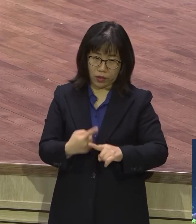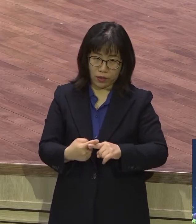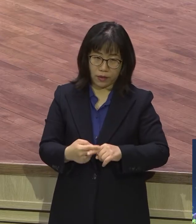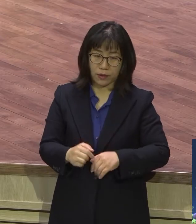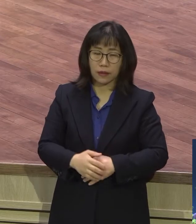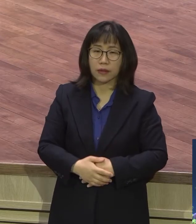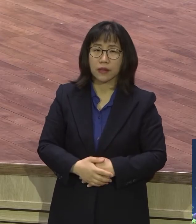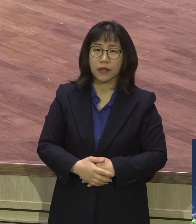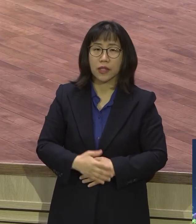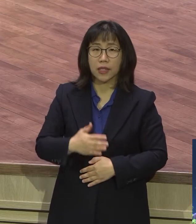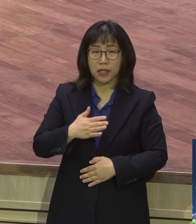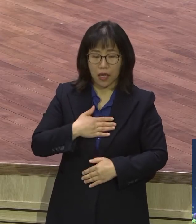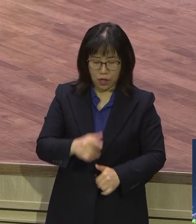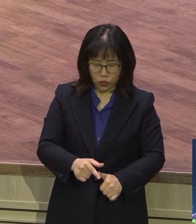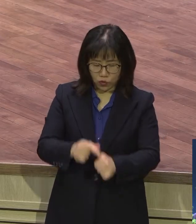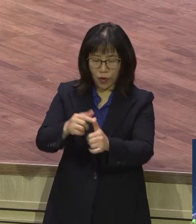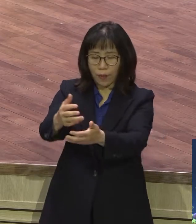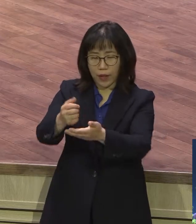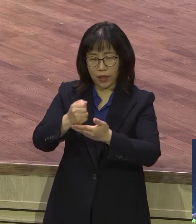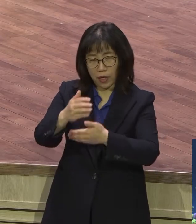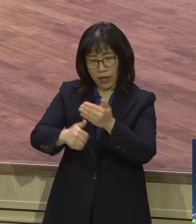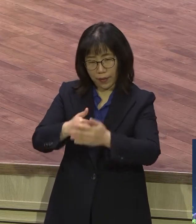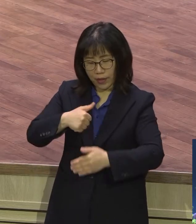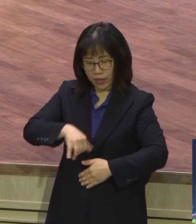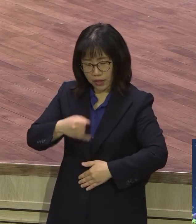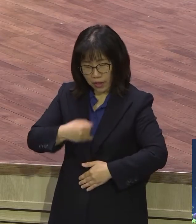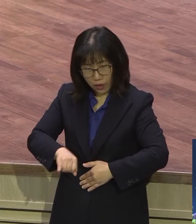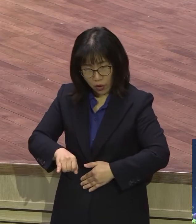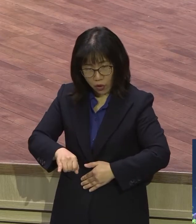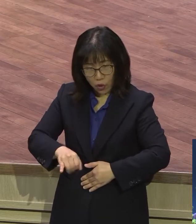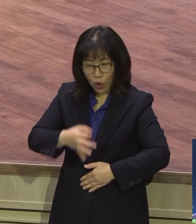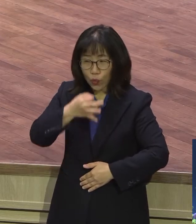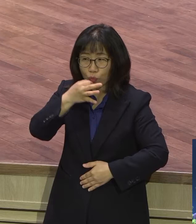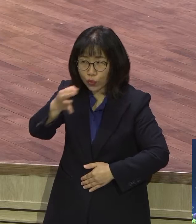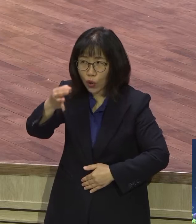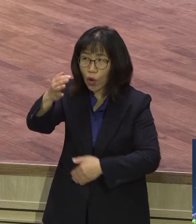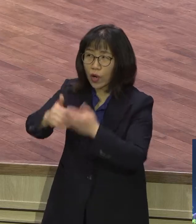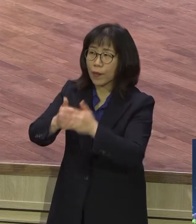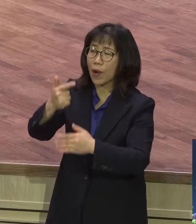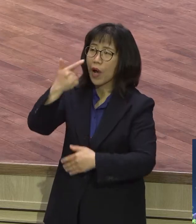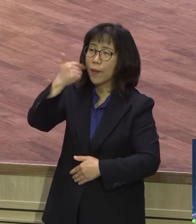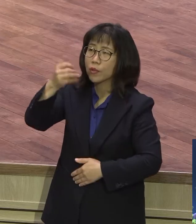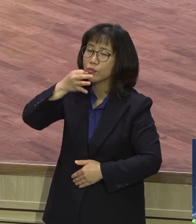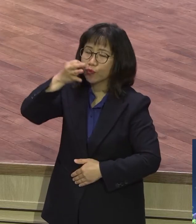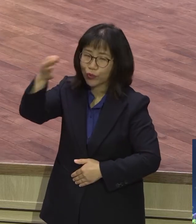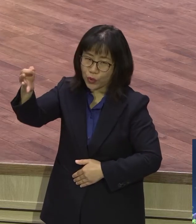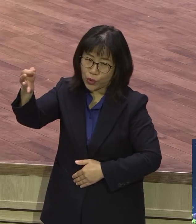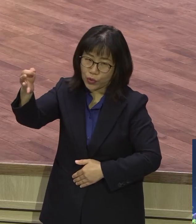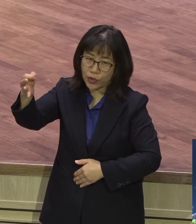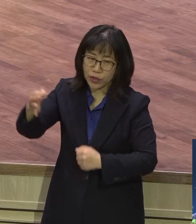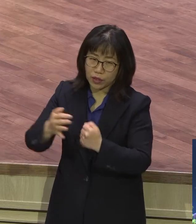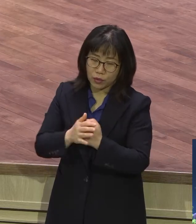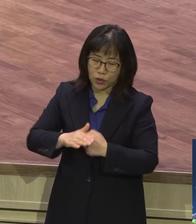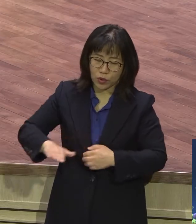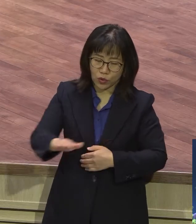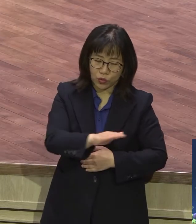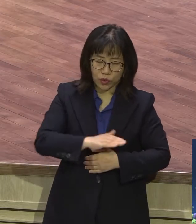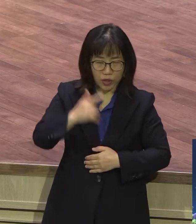자녀이기 때문에 하나님을 아버지라 부르면서 하나님의 말씀을 따라 살고 있는데 우리가 영적인 이스라엘이라 그리고